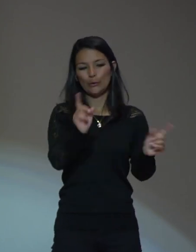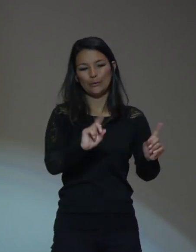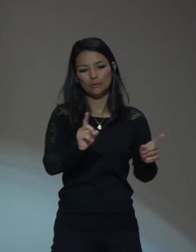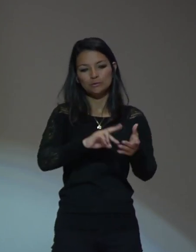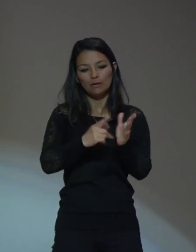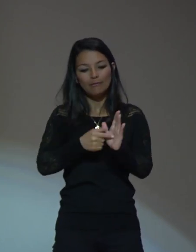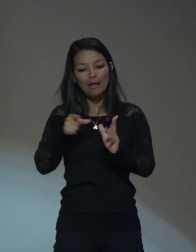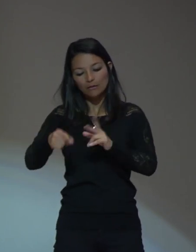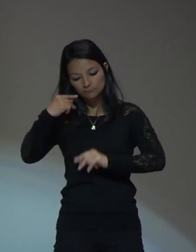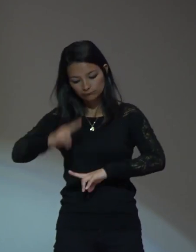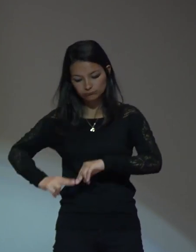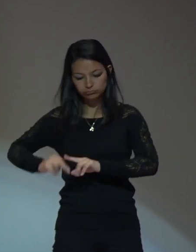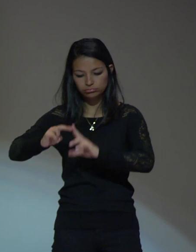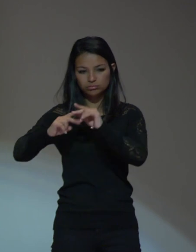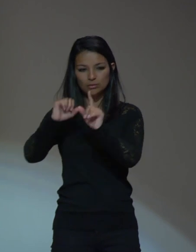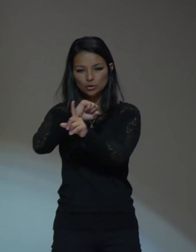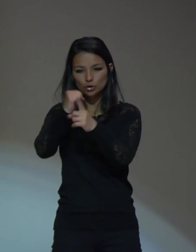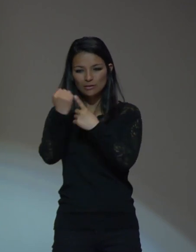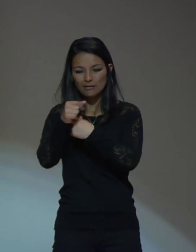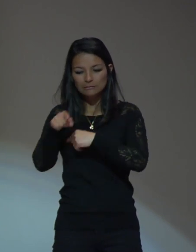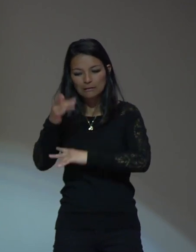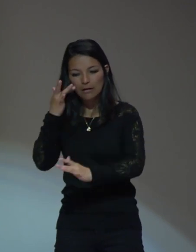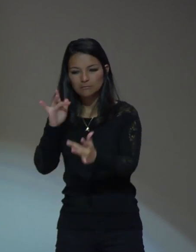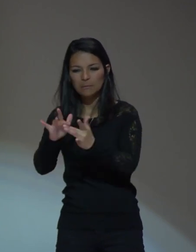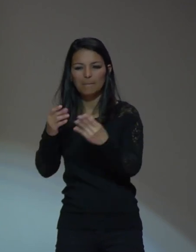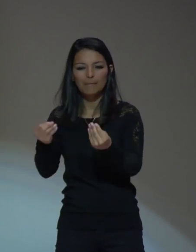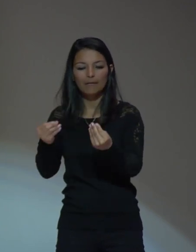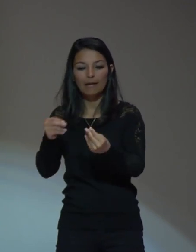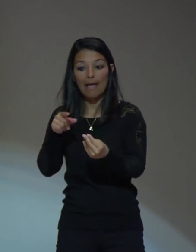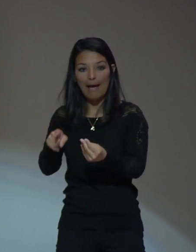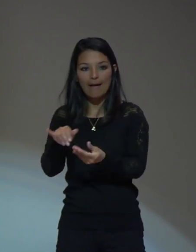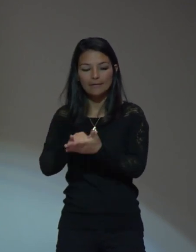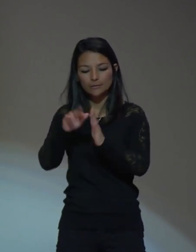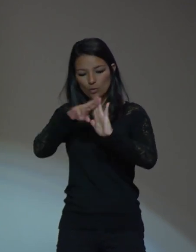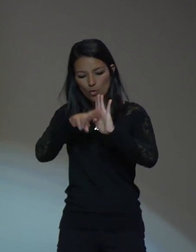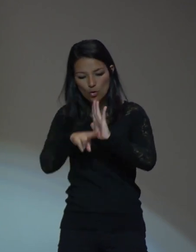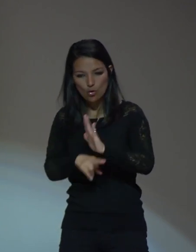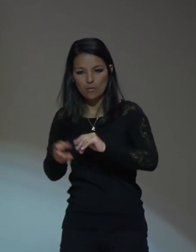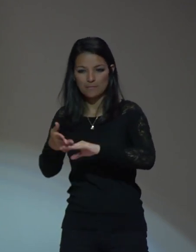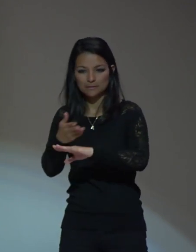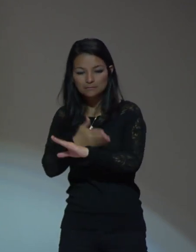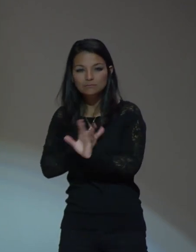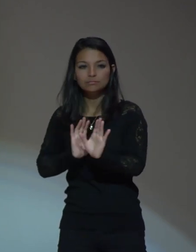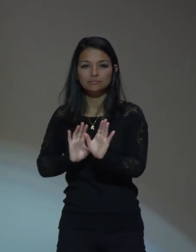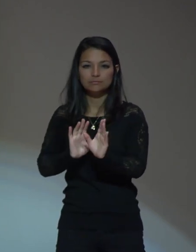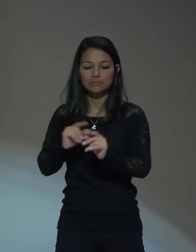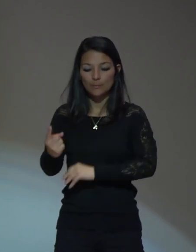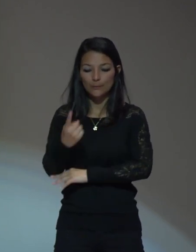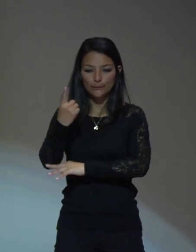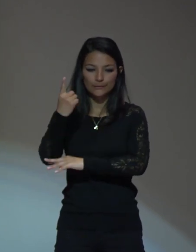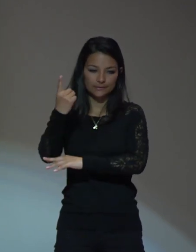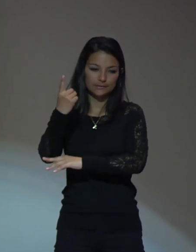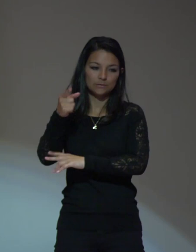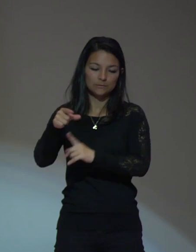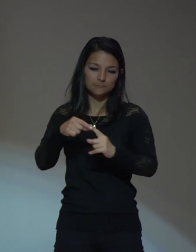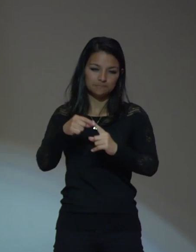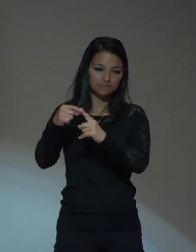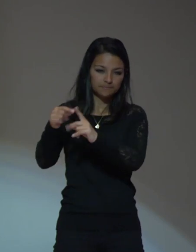son construcciones sociales basadas en supuestos normativos y políticos